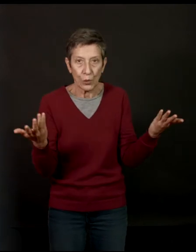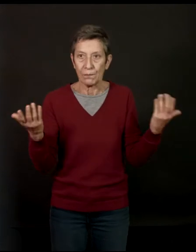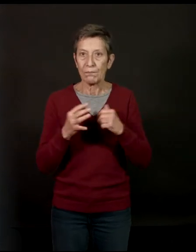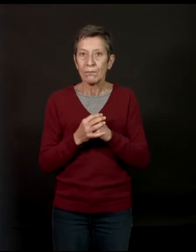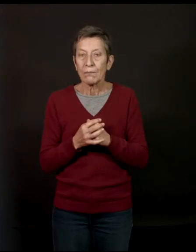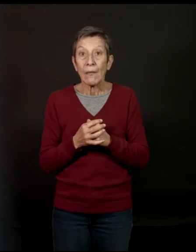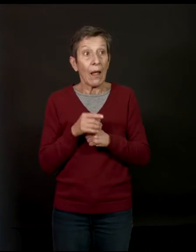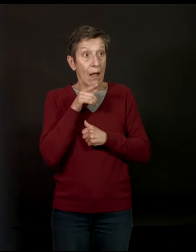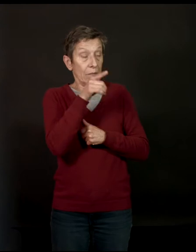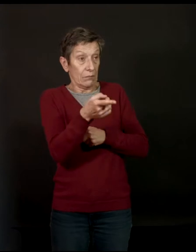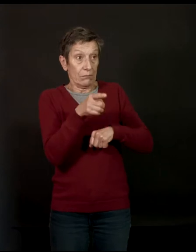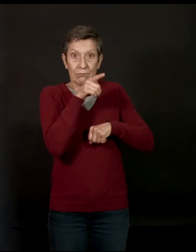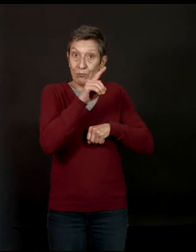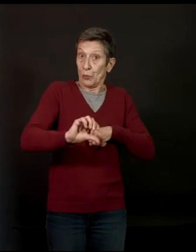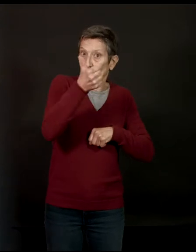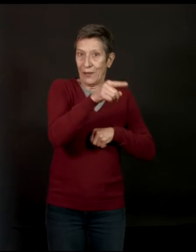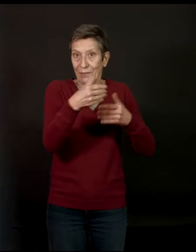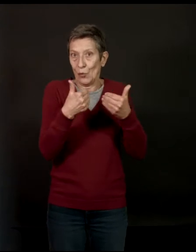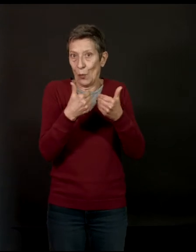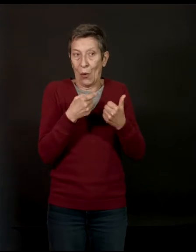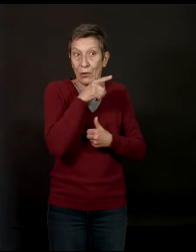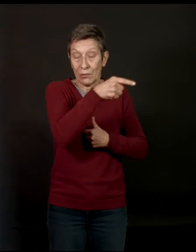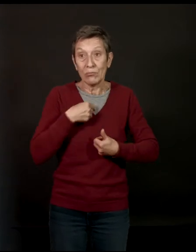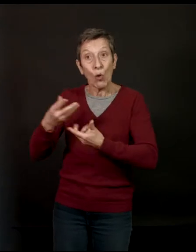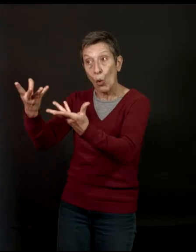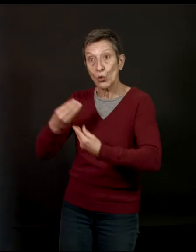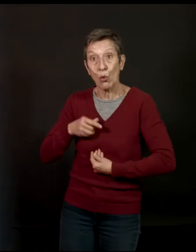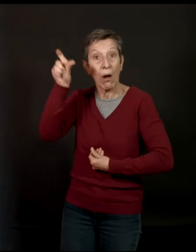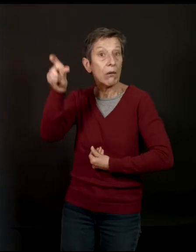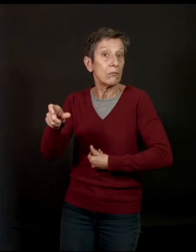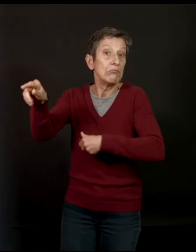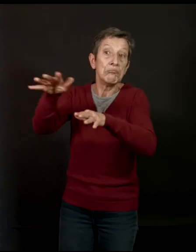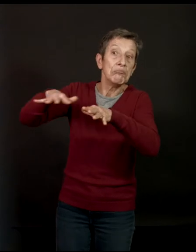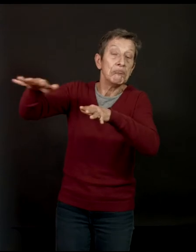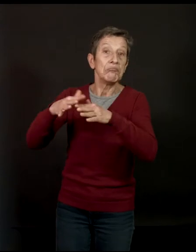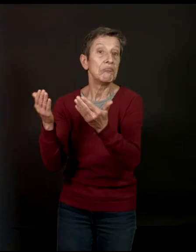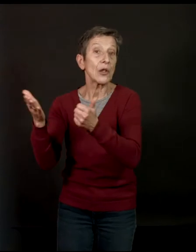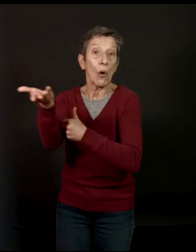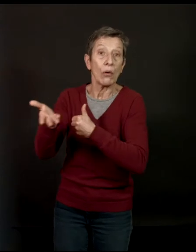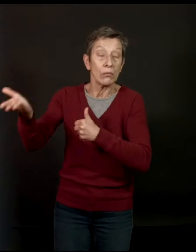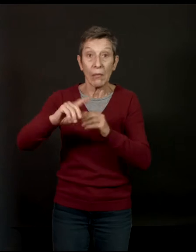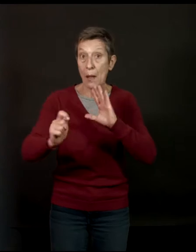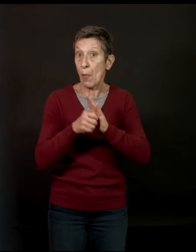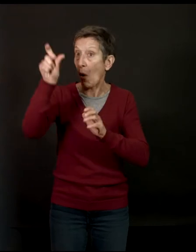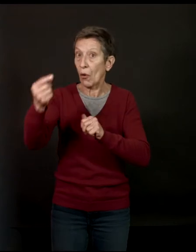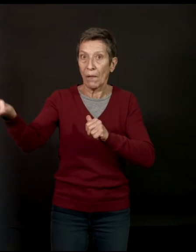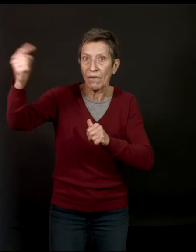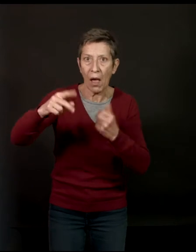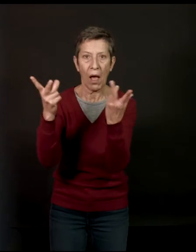recevoir les gens qui étaient là dans le hall. À l'époque, des gens venaient dire, voilà ce qui m'est arrivé. On